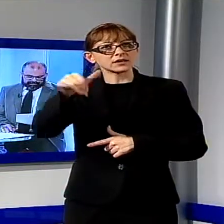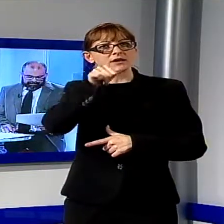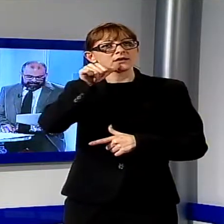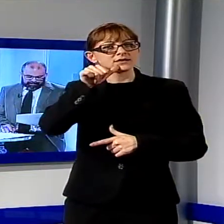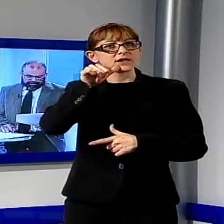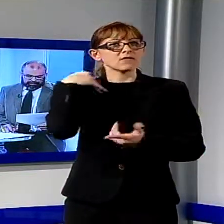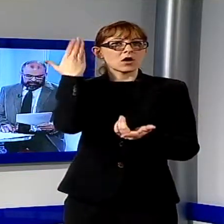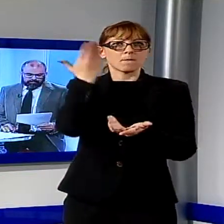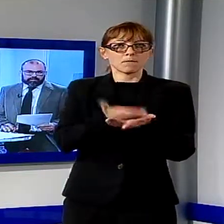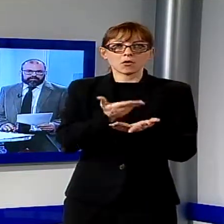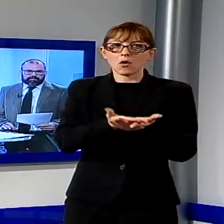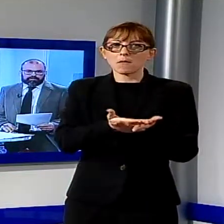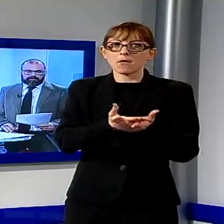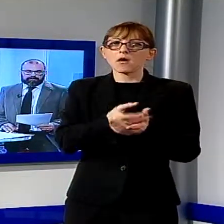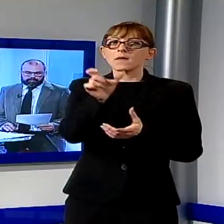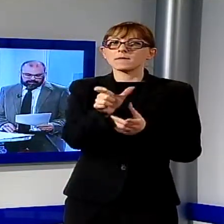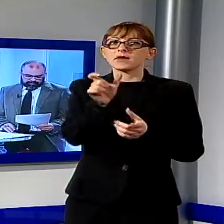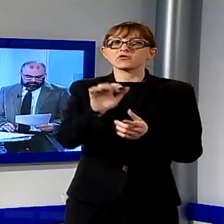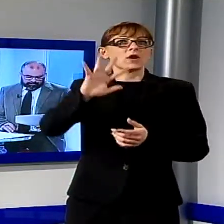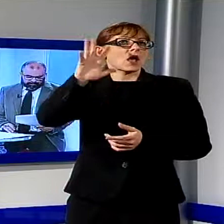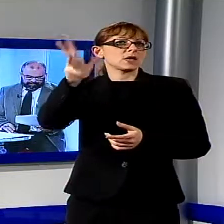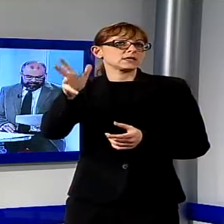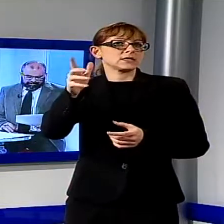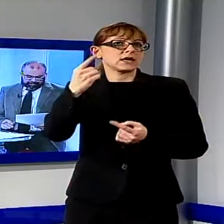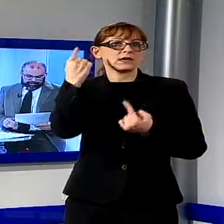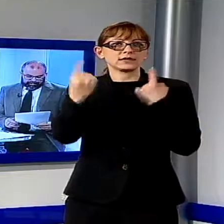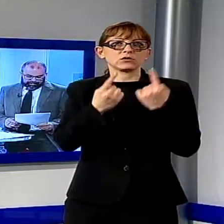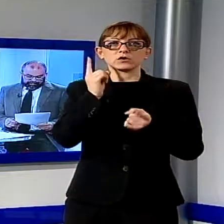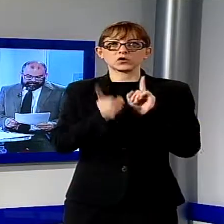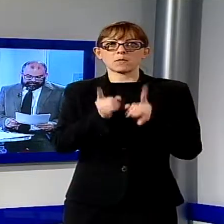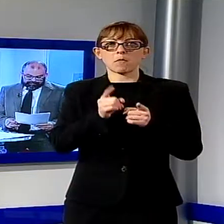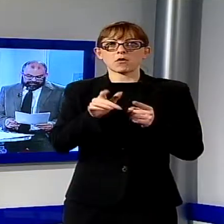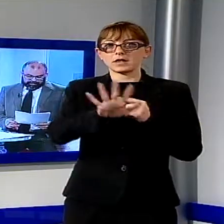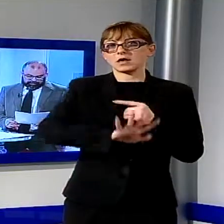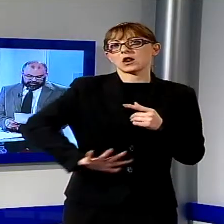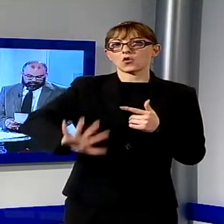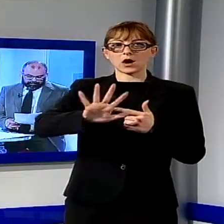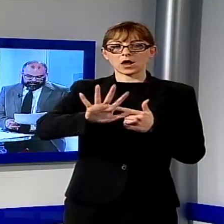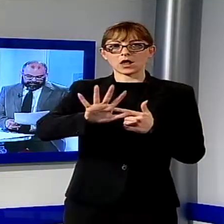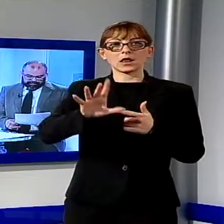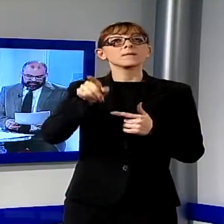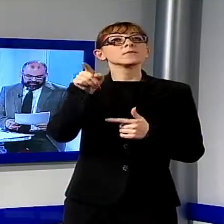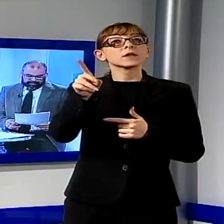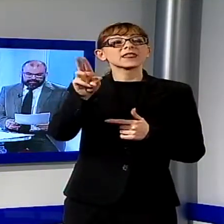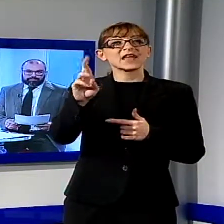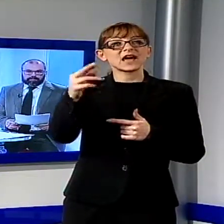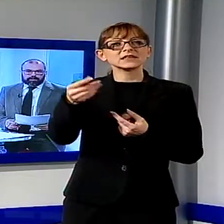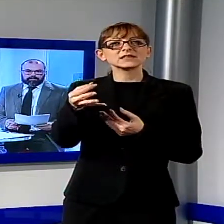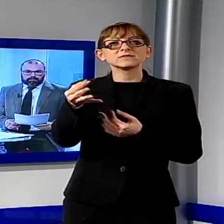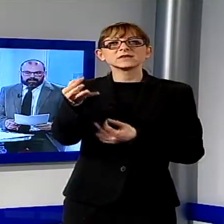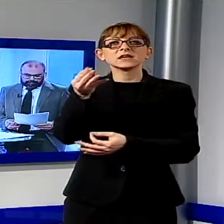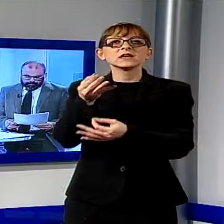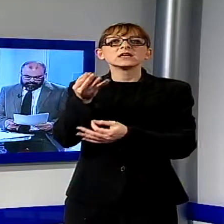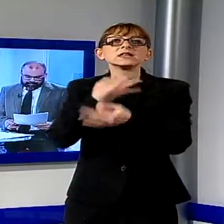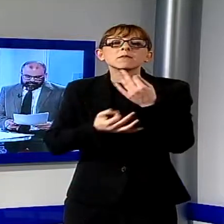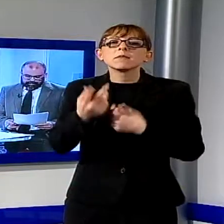esterna alla contorta vicenda politica locale. Dati ha spiegato che in molti apprezzano la candidatura di